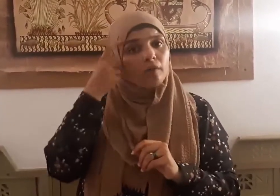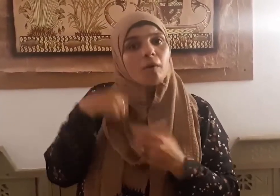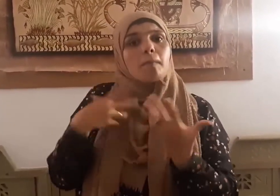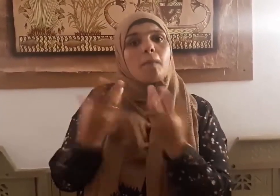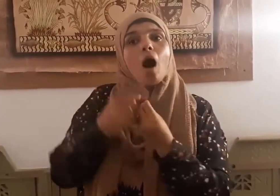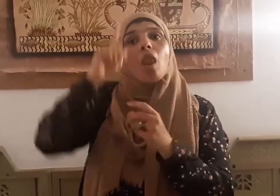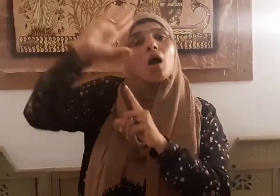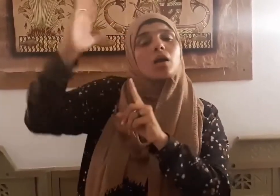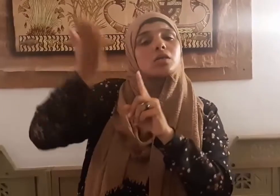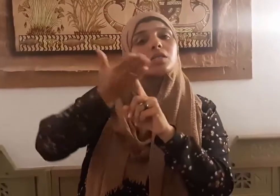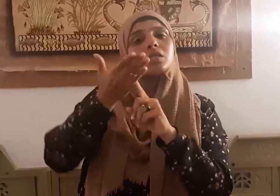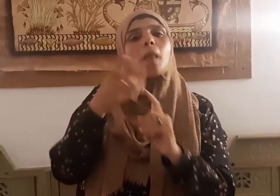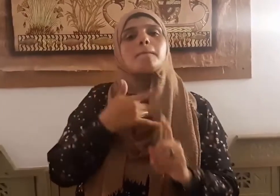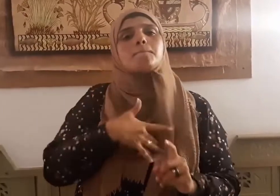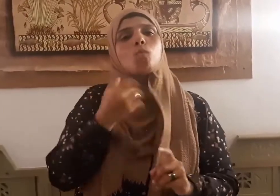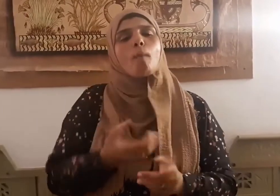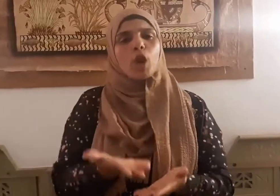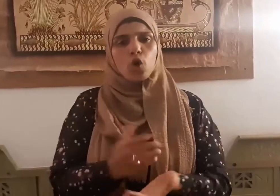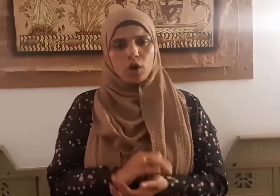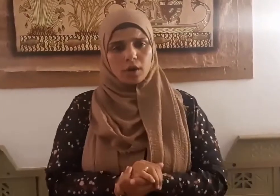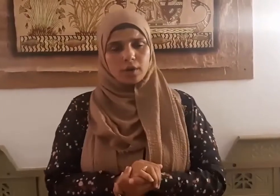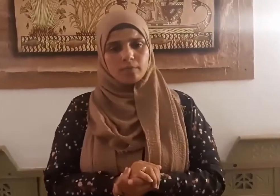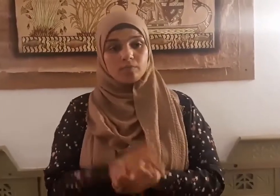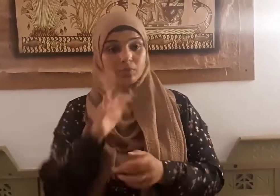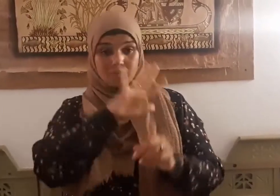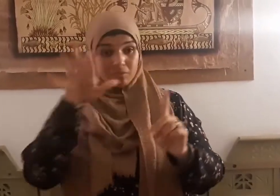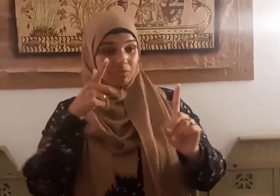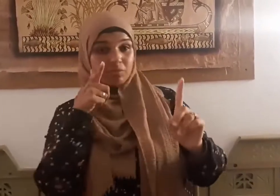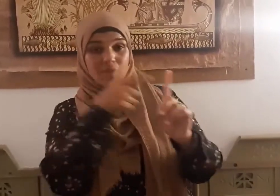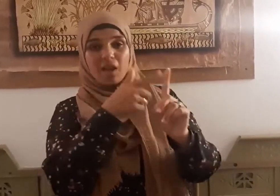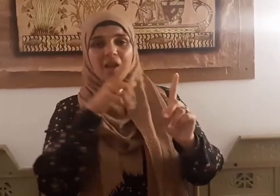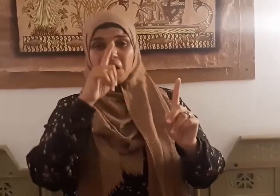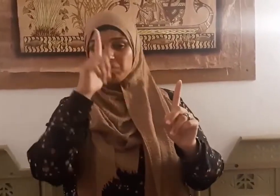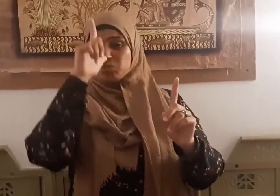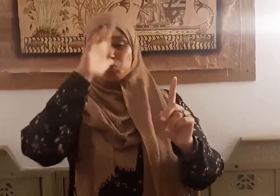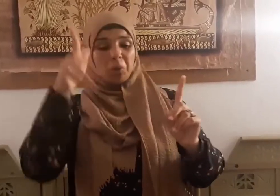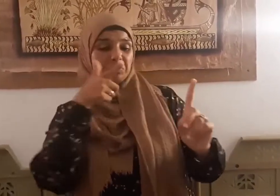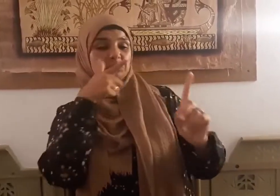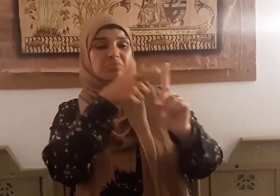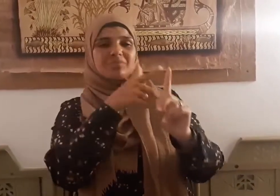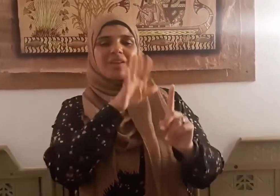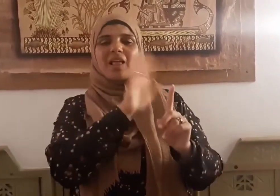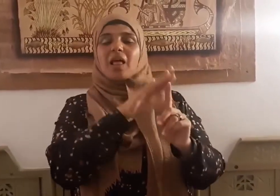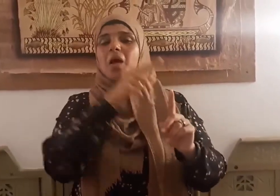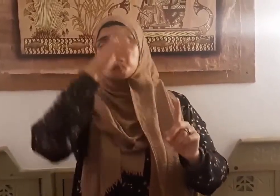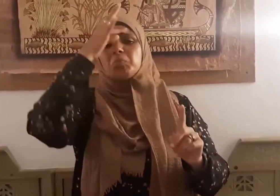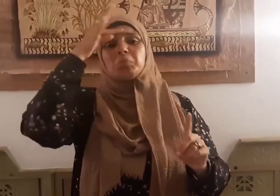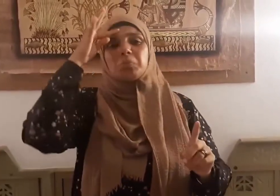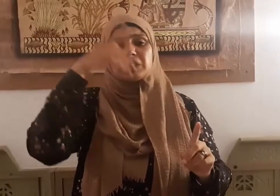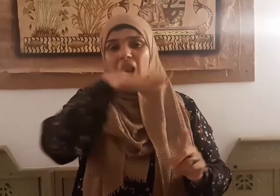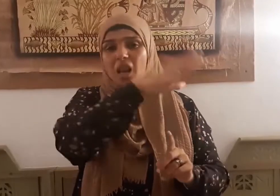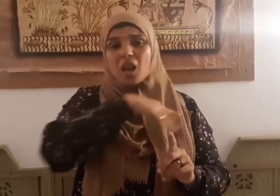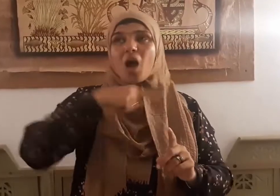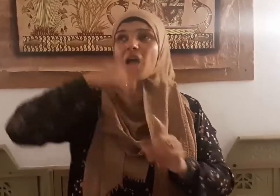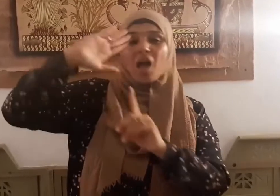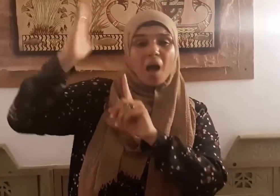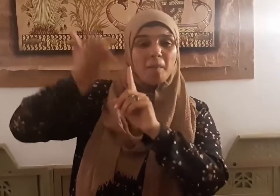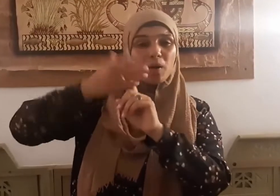أرسل به مؤمنون قال الذين استكبروا إنا بالذي آمنتم